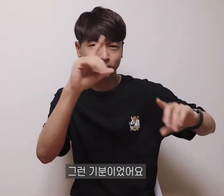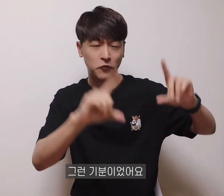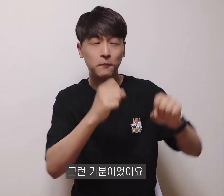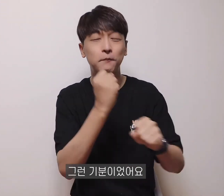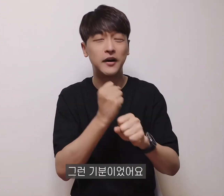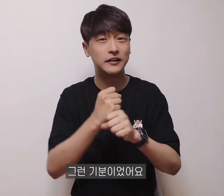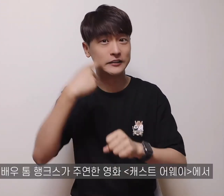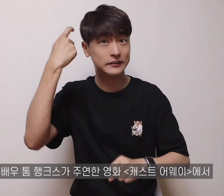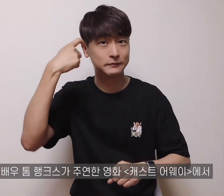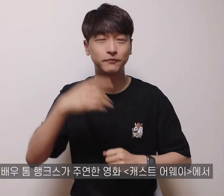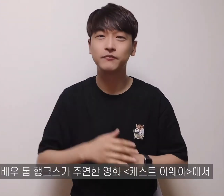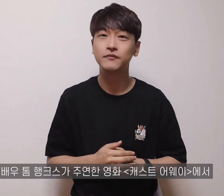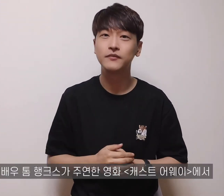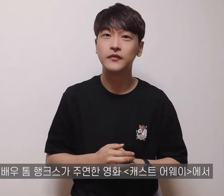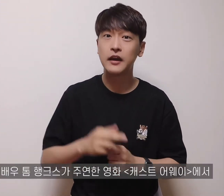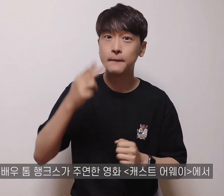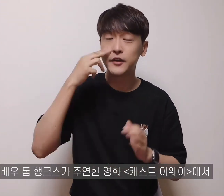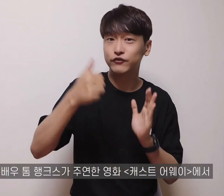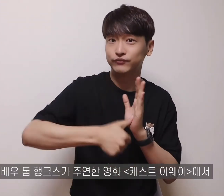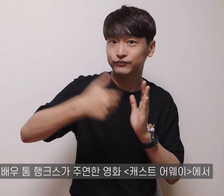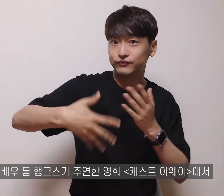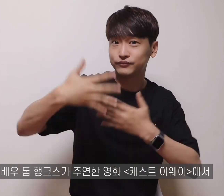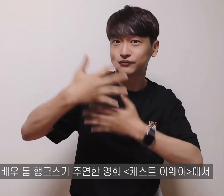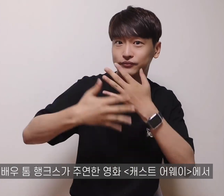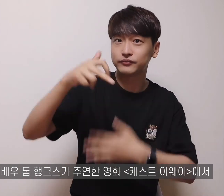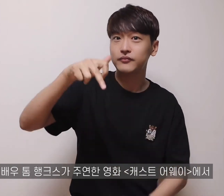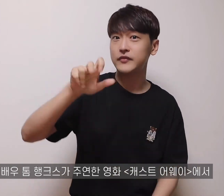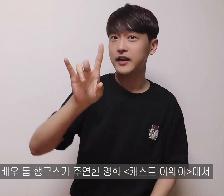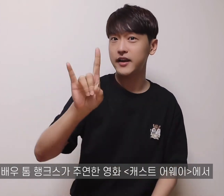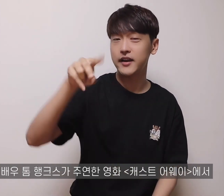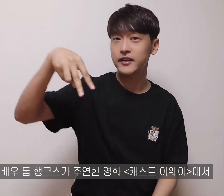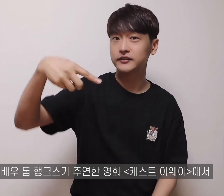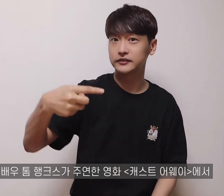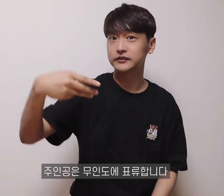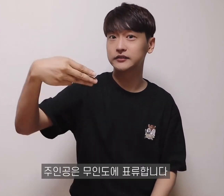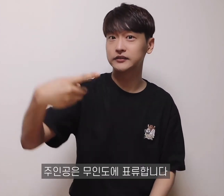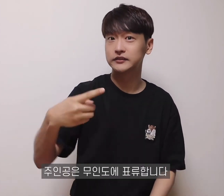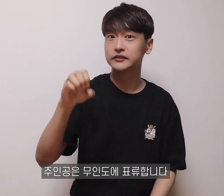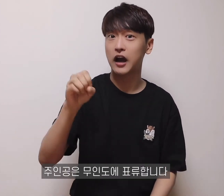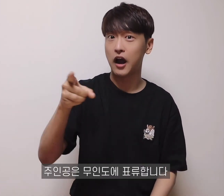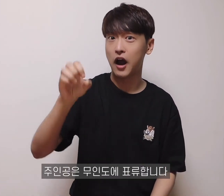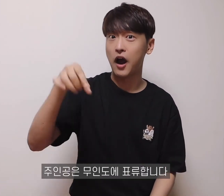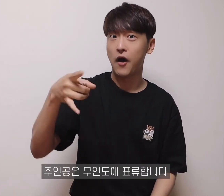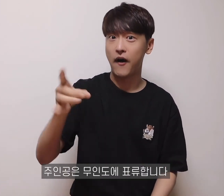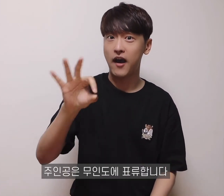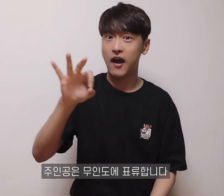배우 톰 앵크스가 주연한 영화 캐스트 어웨이에서 주인공은 무인도에 표류합니다